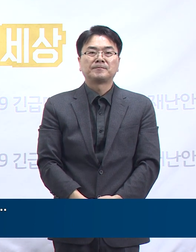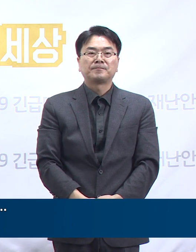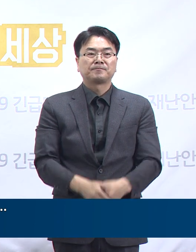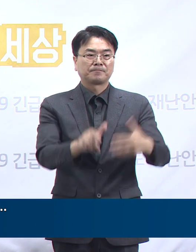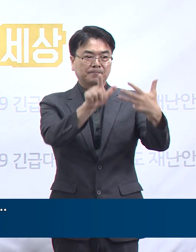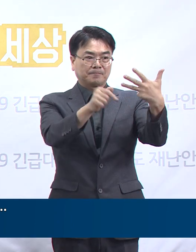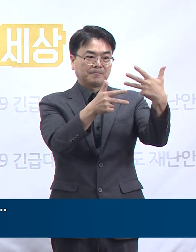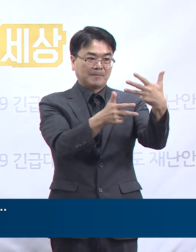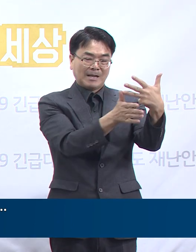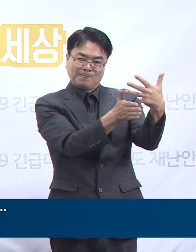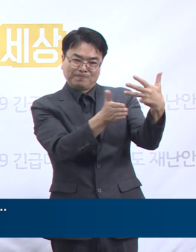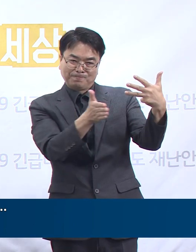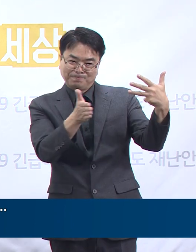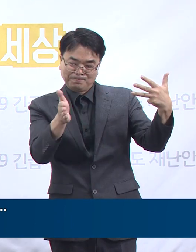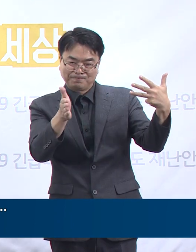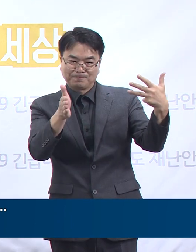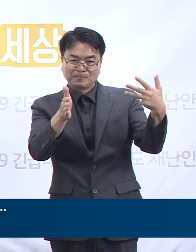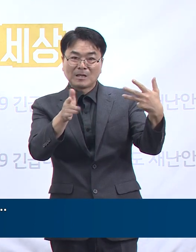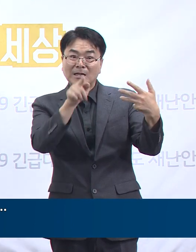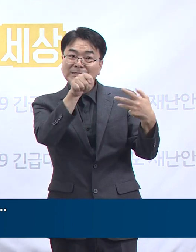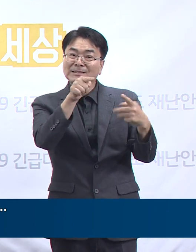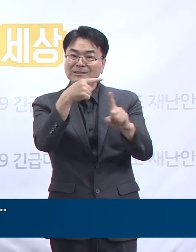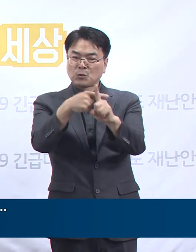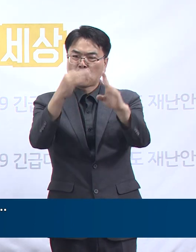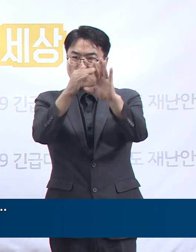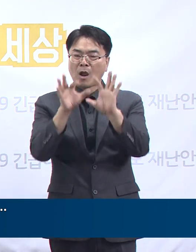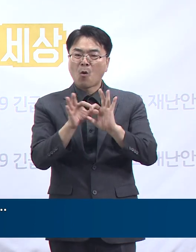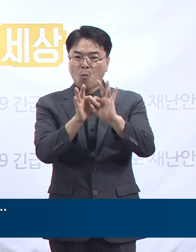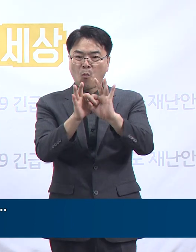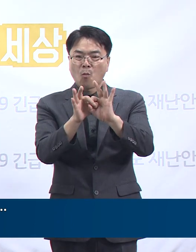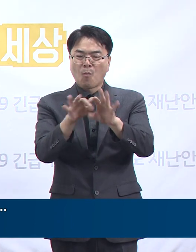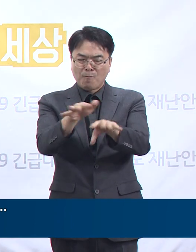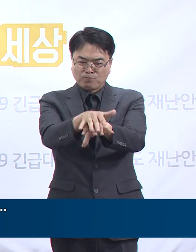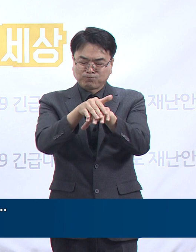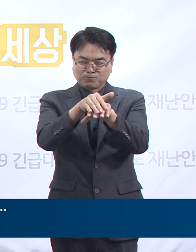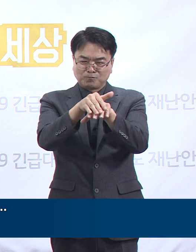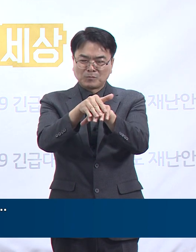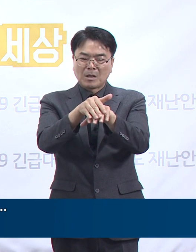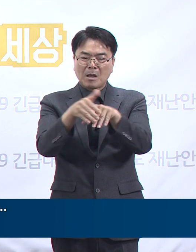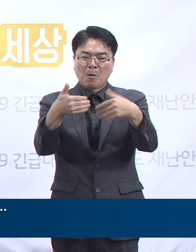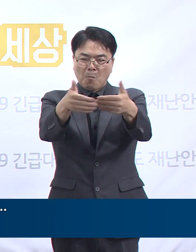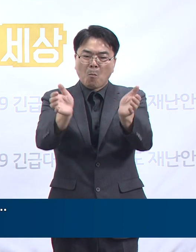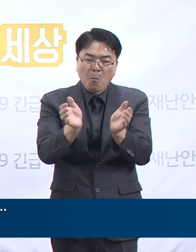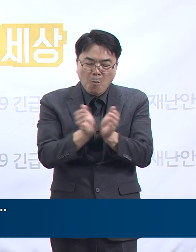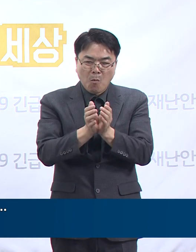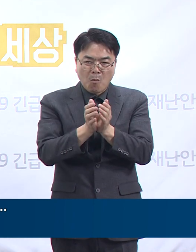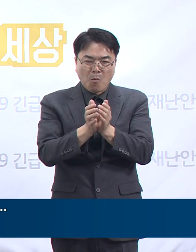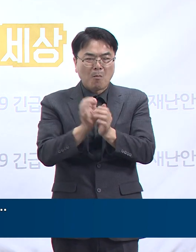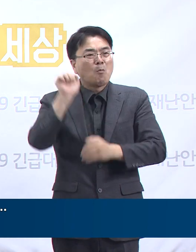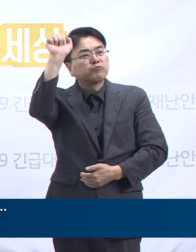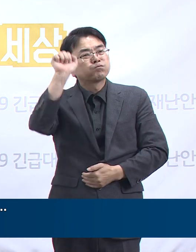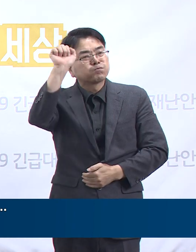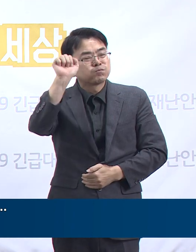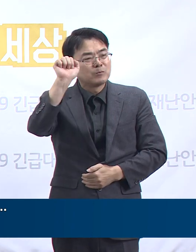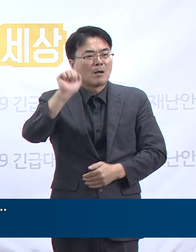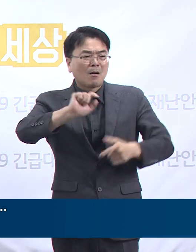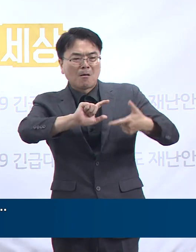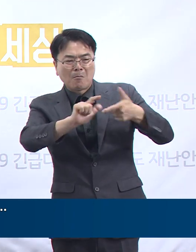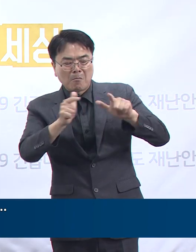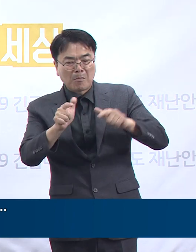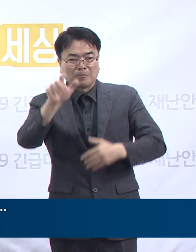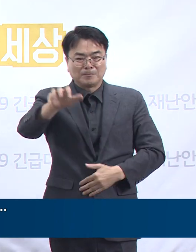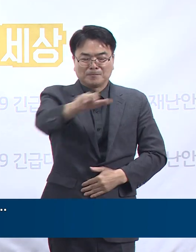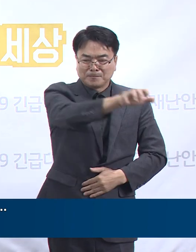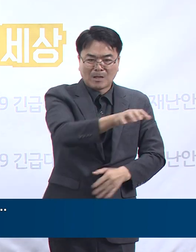8월 7일 이후 사랑제일교회 예배 소모임, 수련회, 캠페인, 기타 명목을 불문한